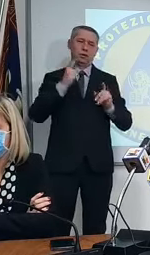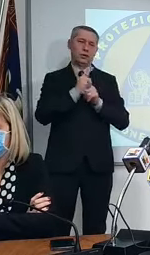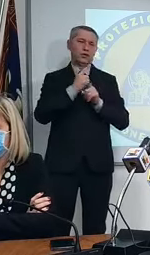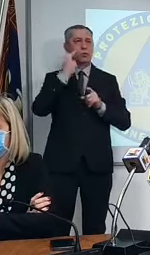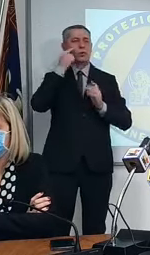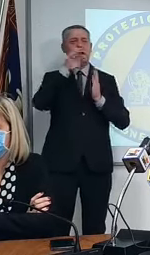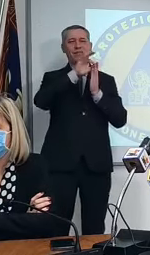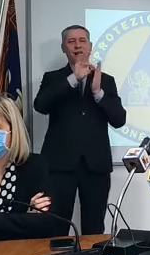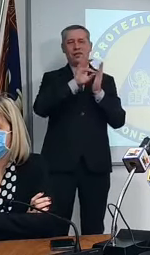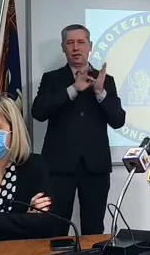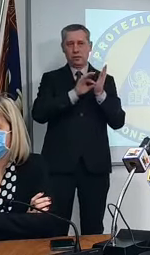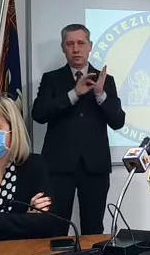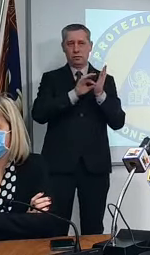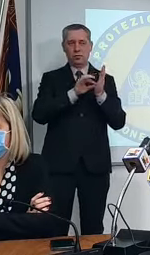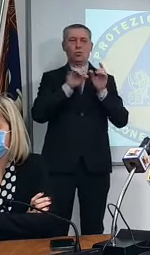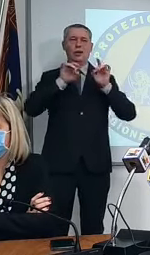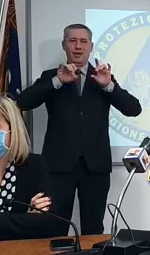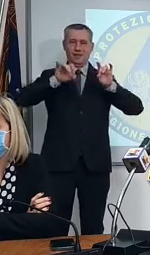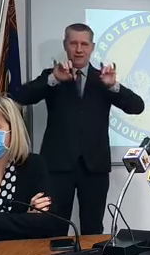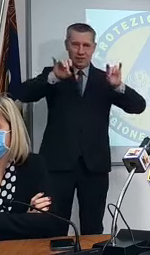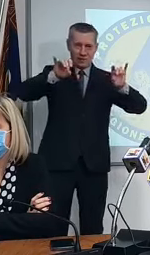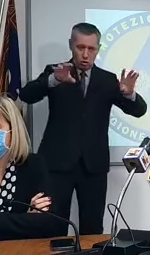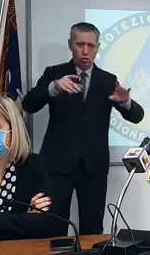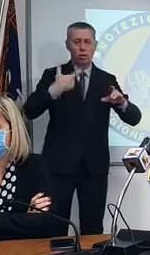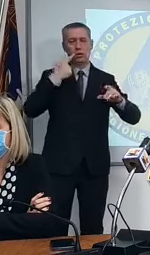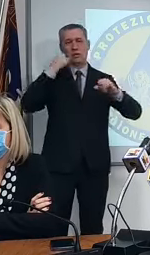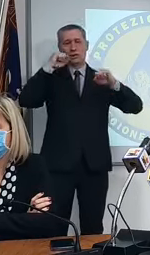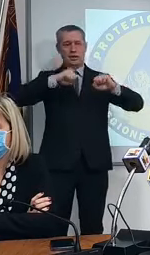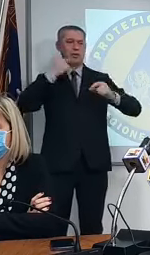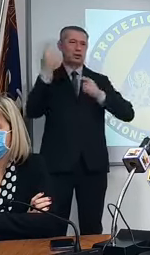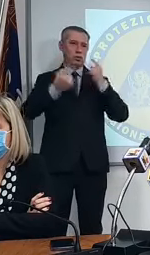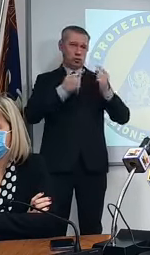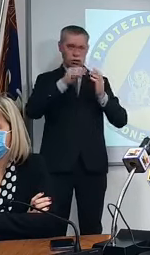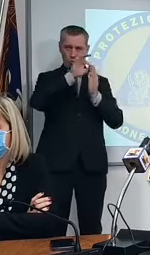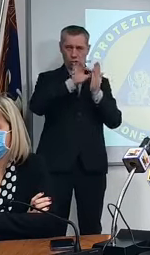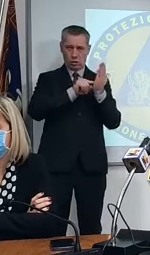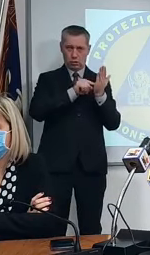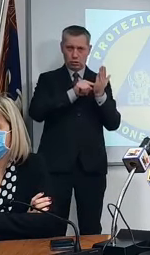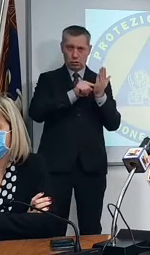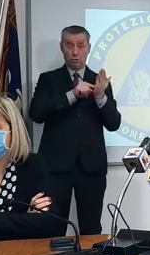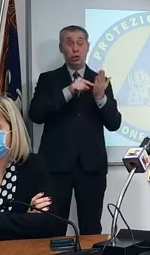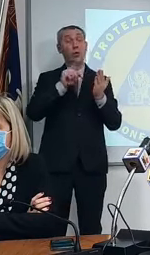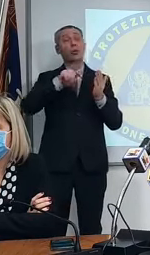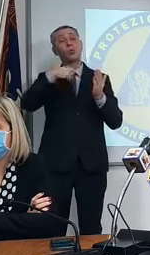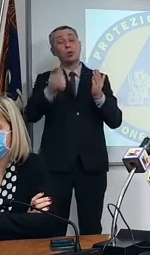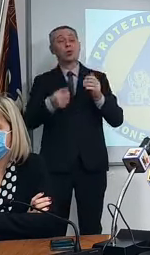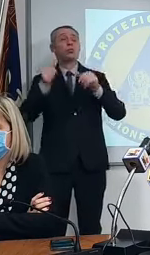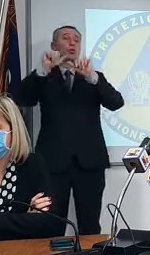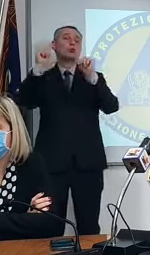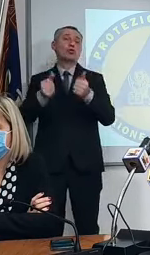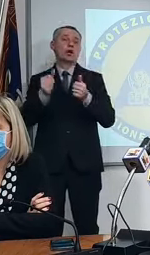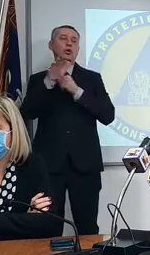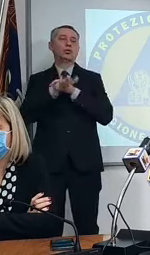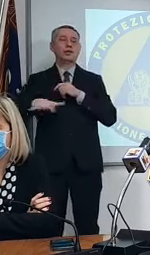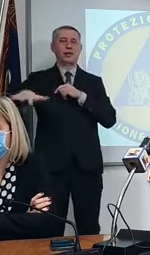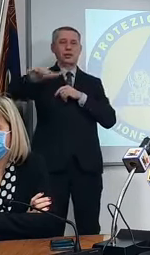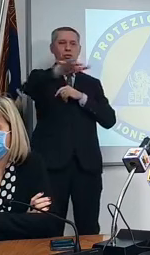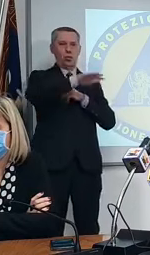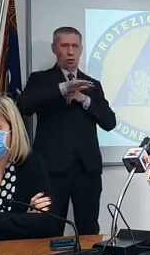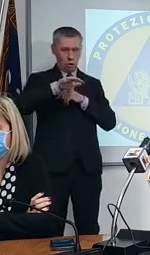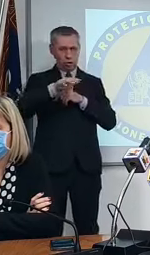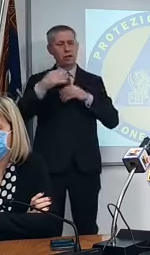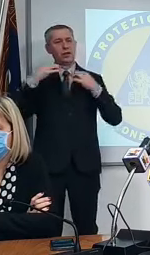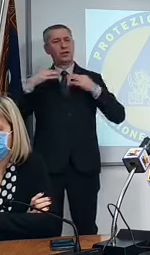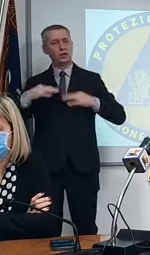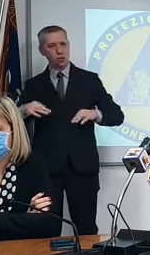dati sono dati e non si possono negare dall'altro penso che il modello di valutazione dei territori fatto dall'Istituto Superiore della